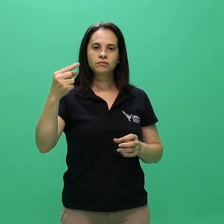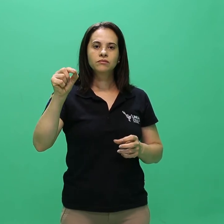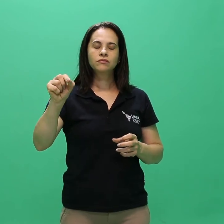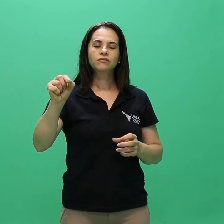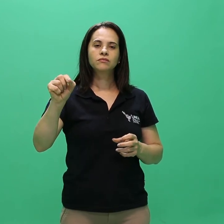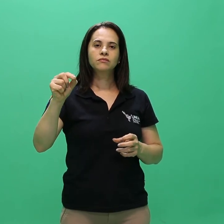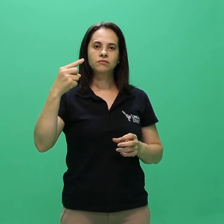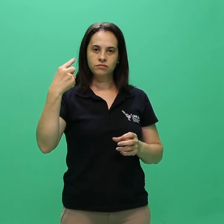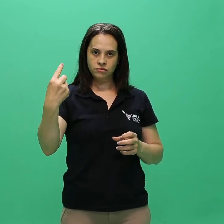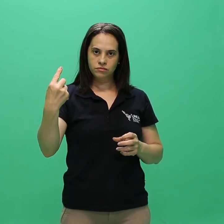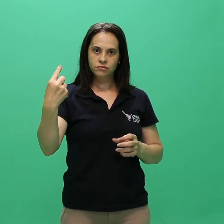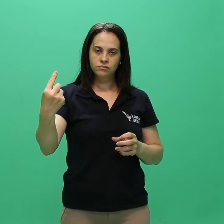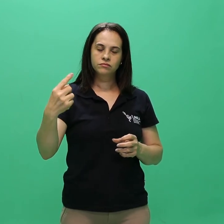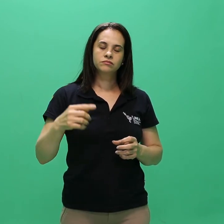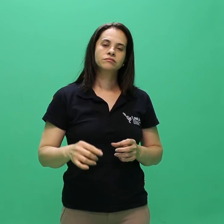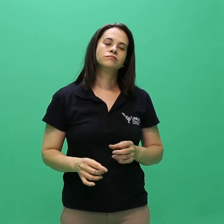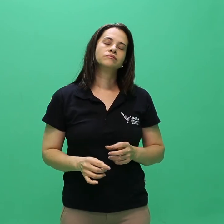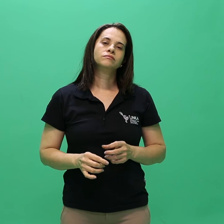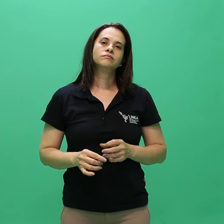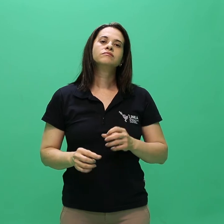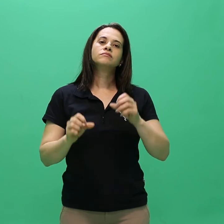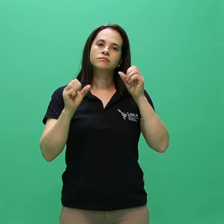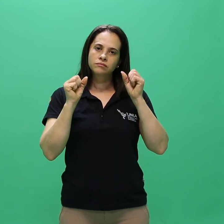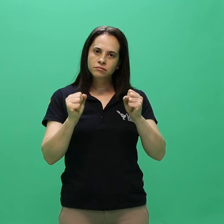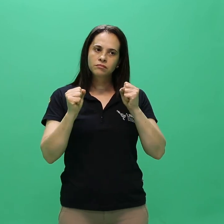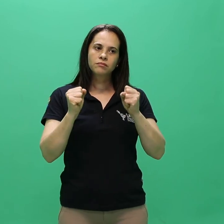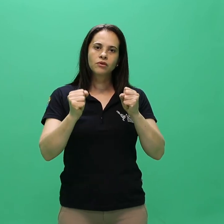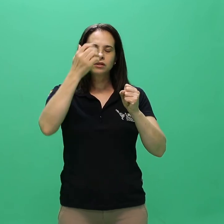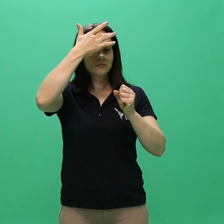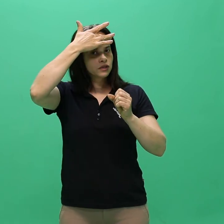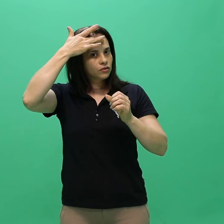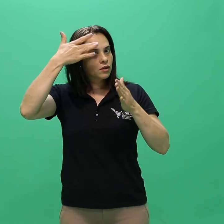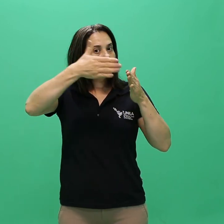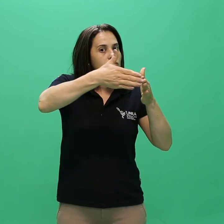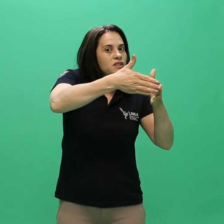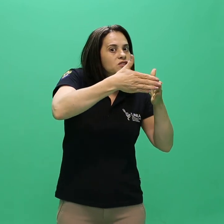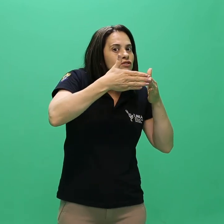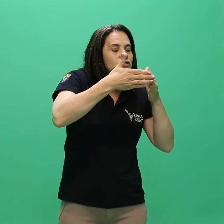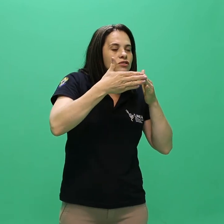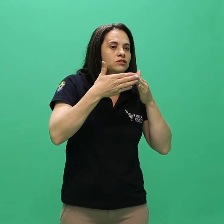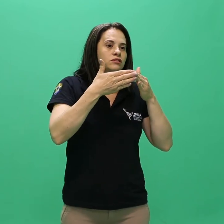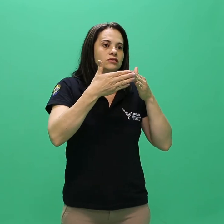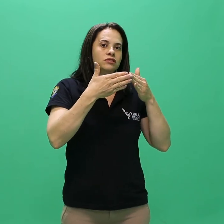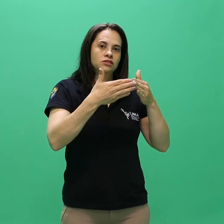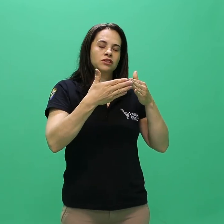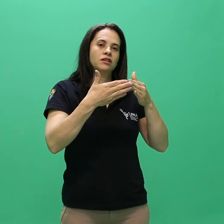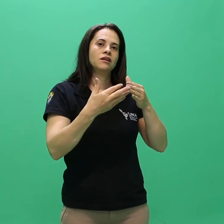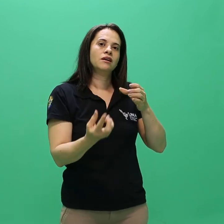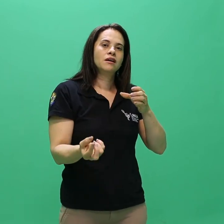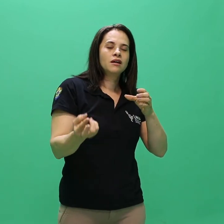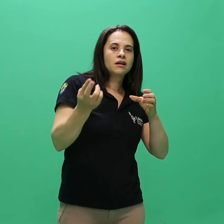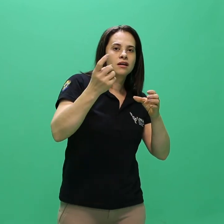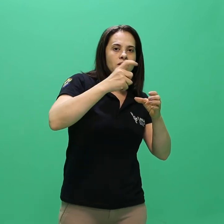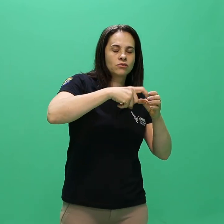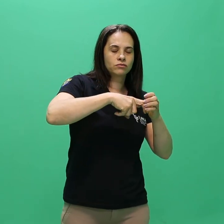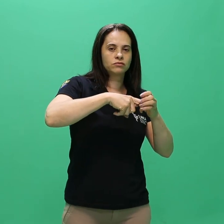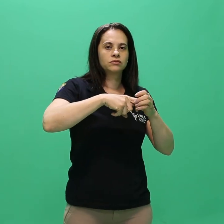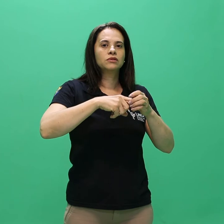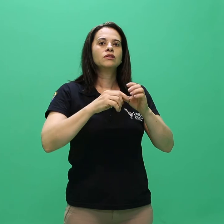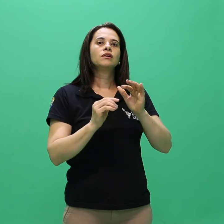interposição de recurso administrativo em face do resultado preliminar, devendo o candidato se atentar aos